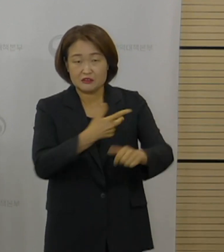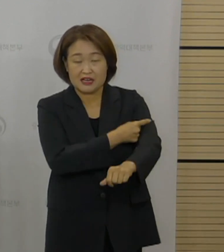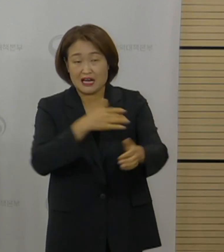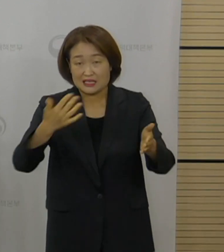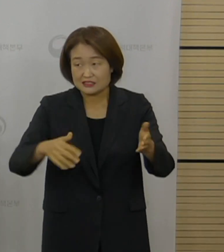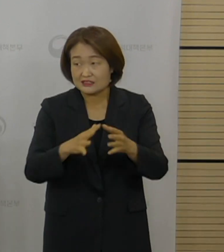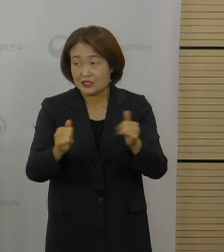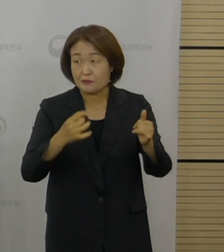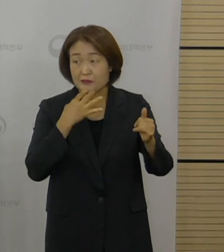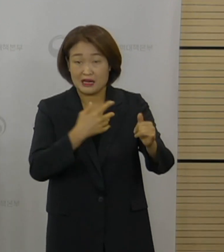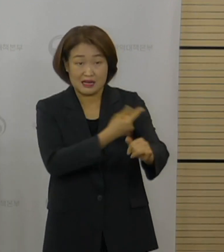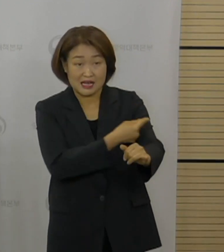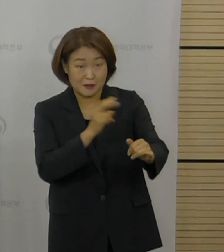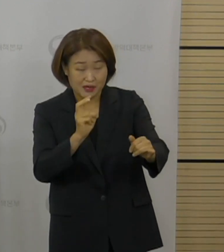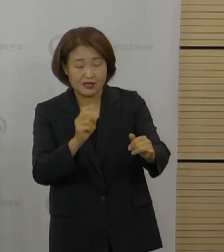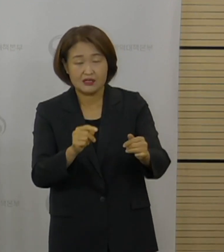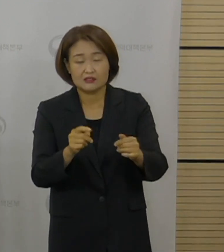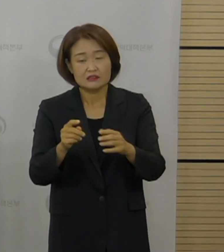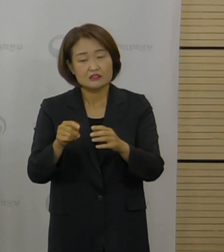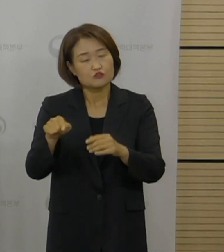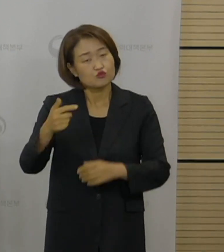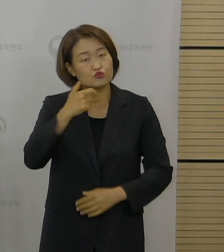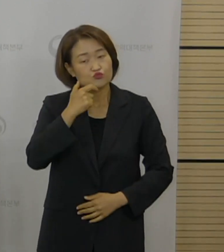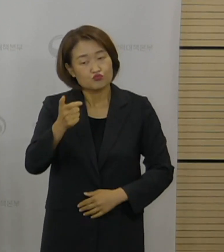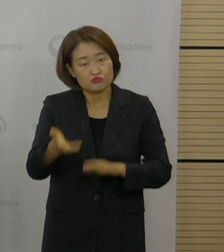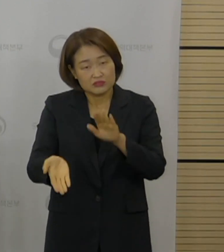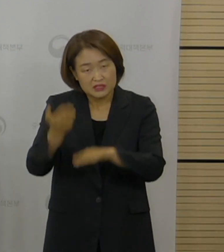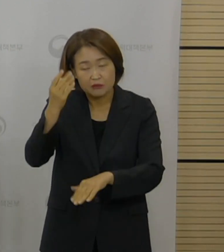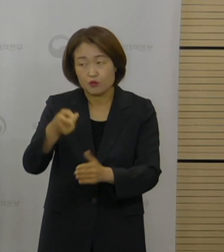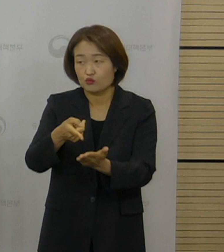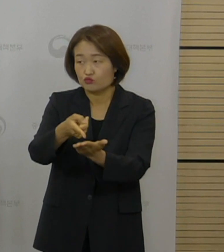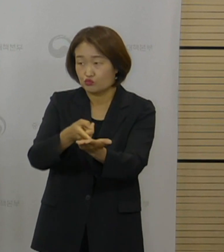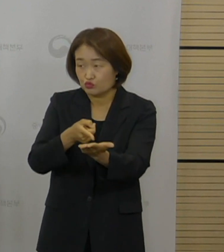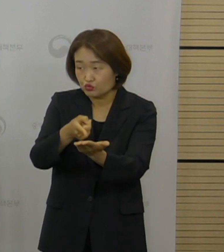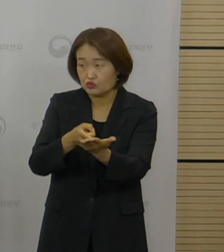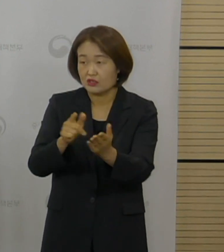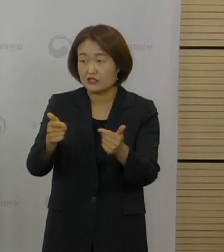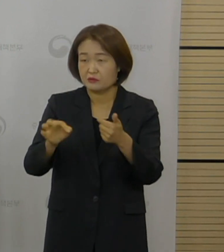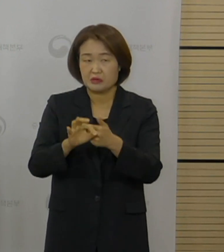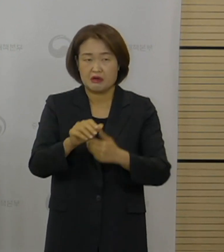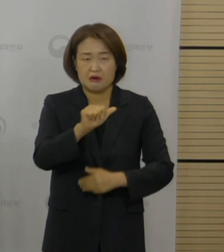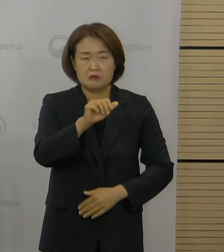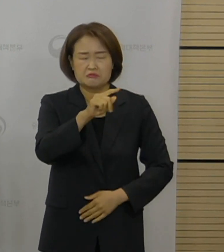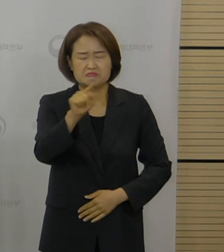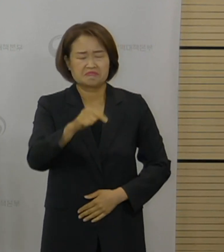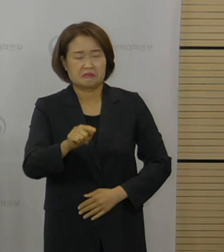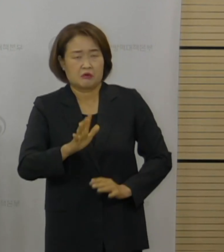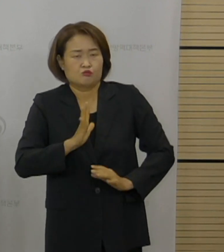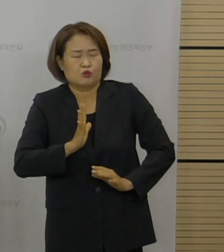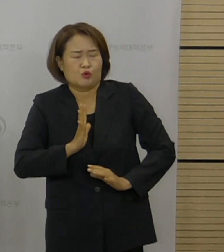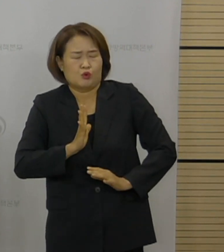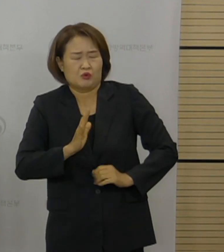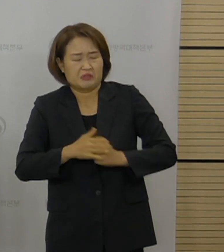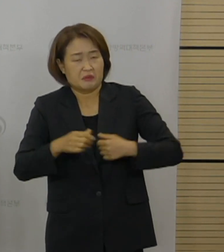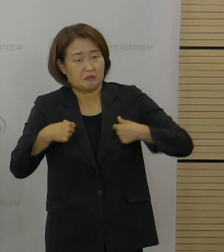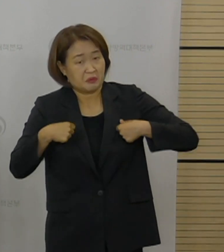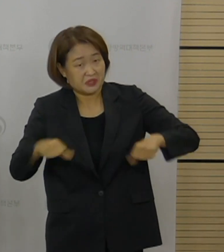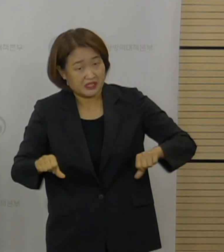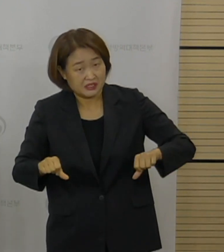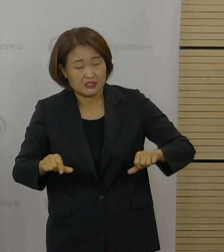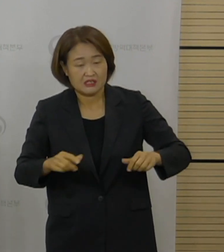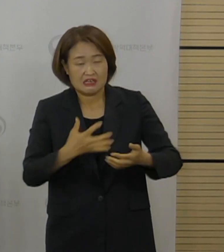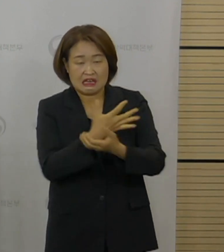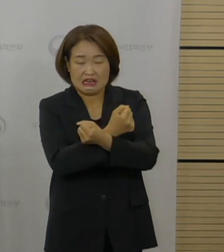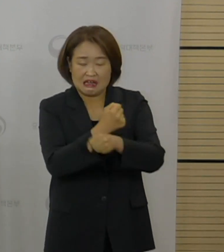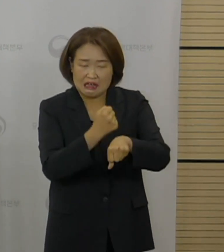수술 등의 일정 혹은 아스트라제네카에 대한 두려움으로 접종 예약하지 않은 경우 또 혹은 예약을